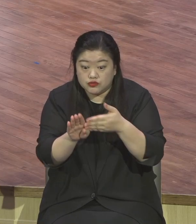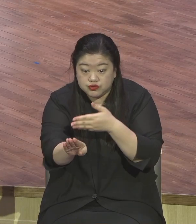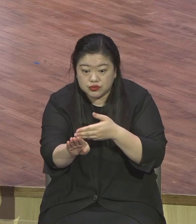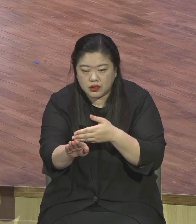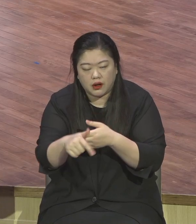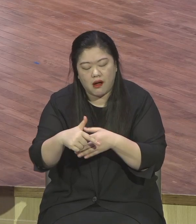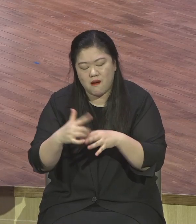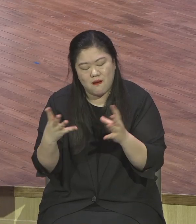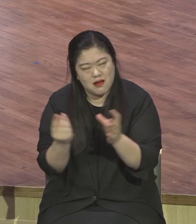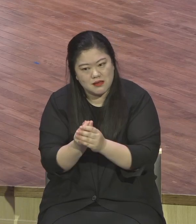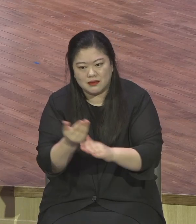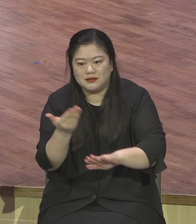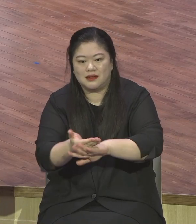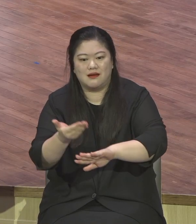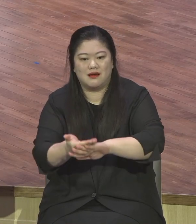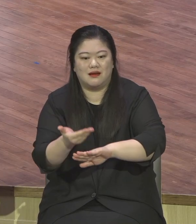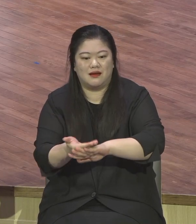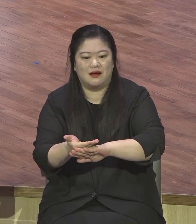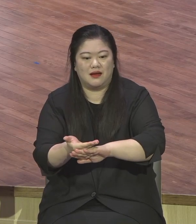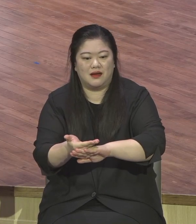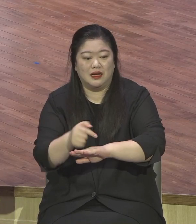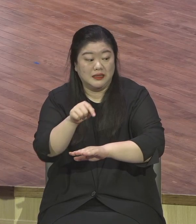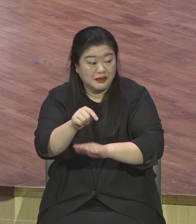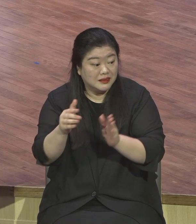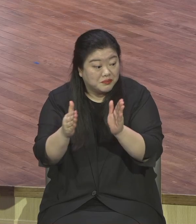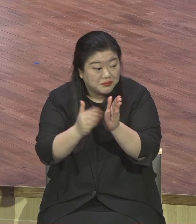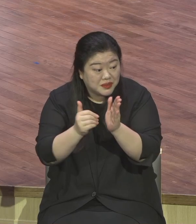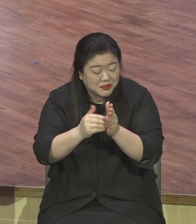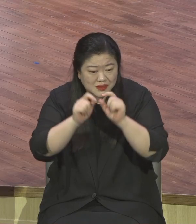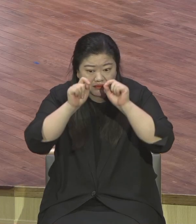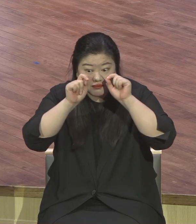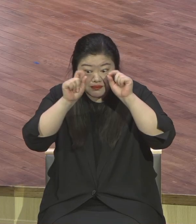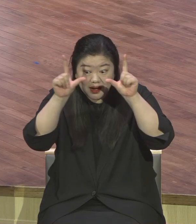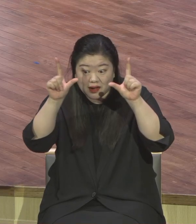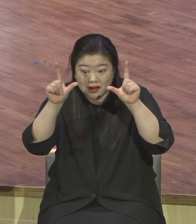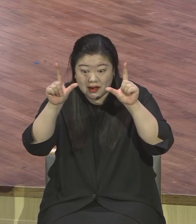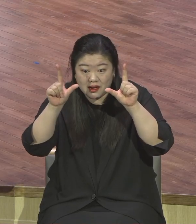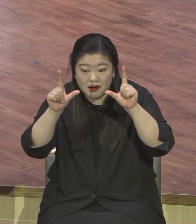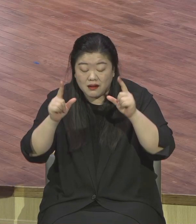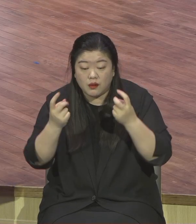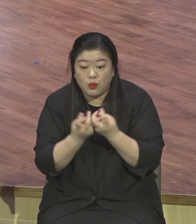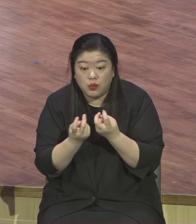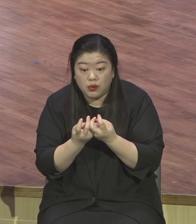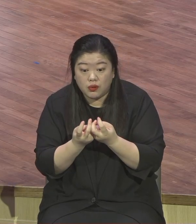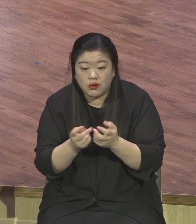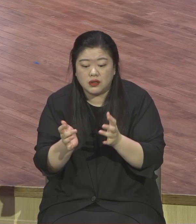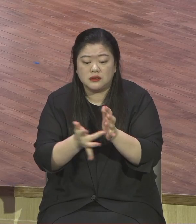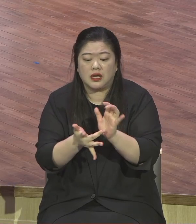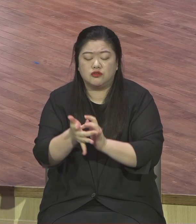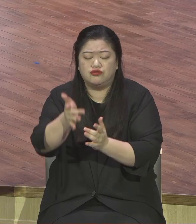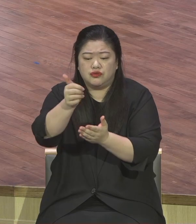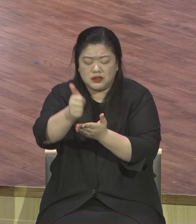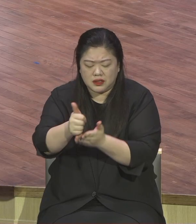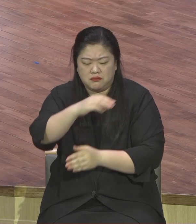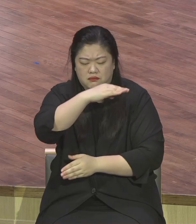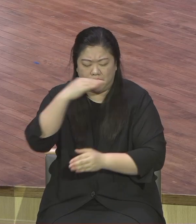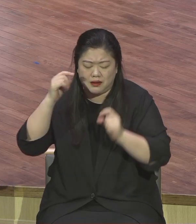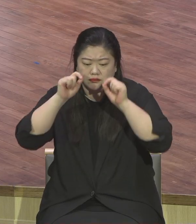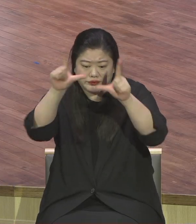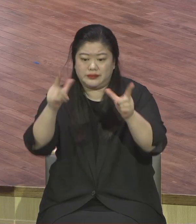살 수 있는 비밀이 그리스도 예수 안에 있습니다. 오늘 초청받은